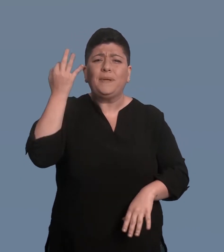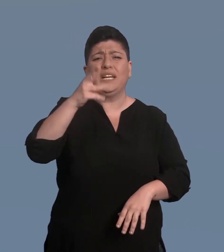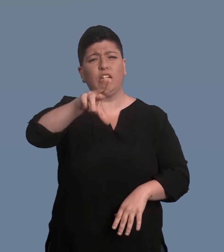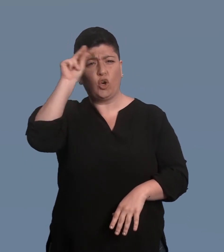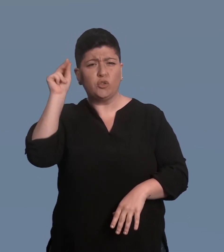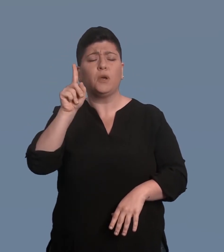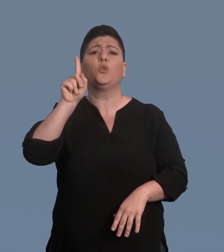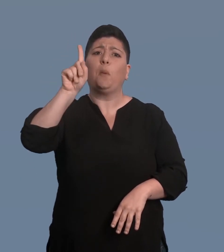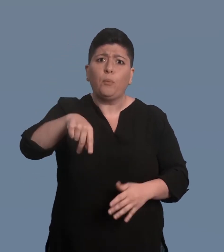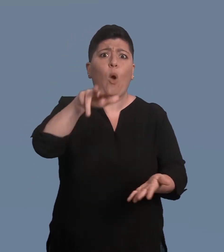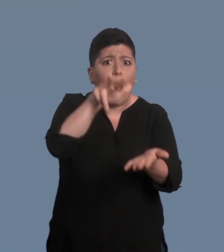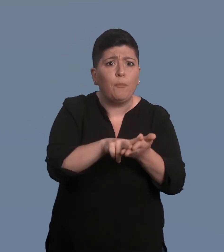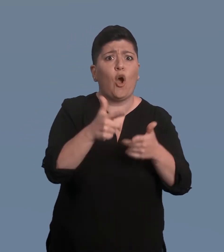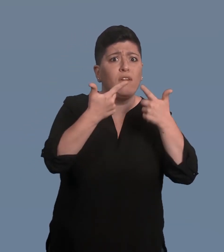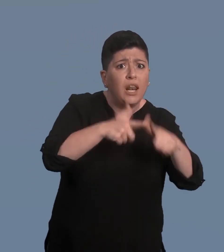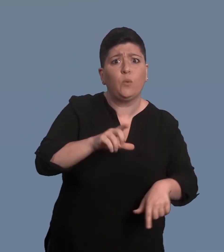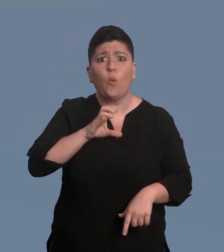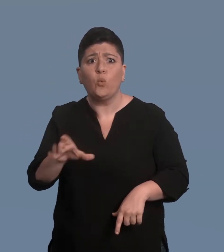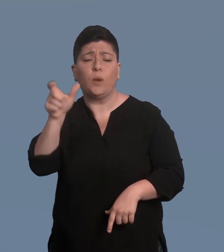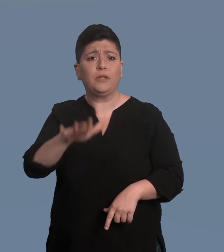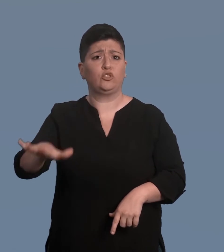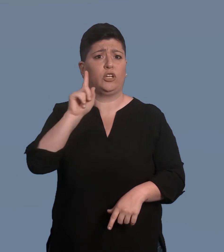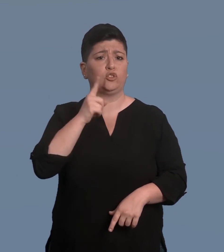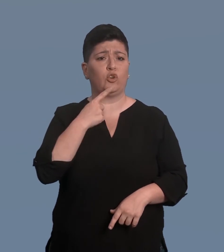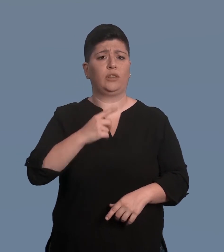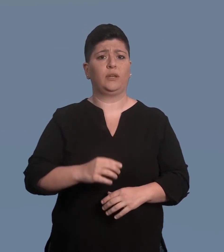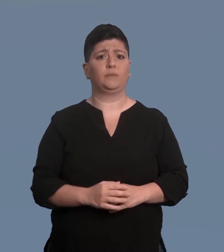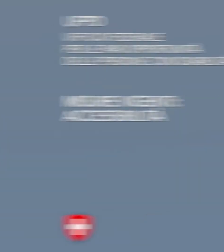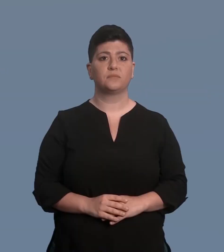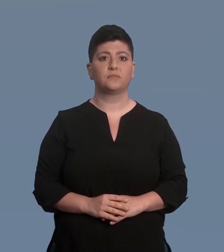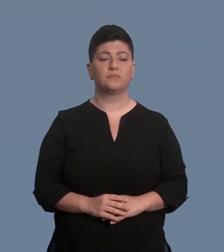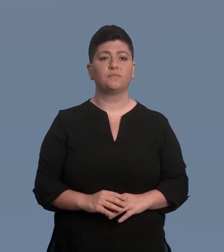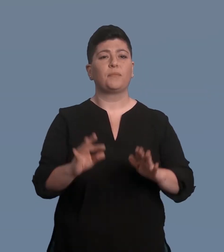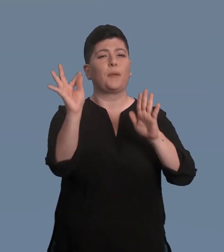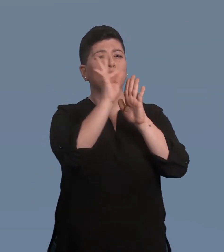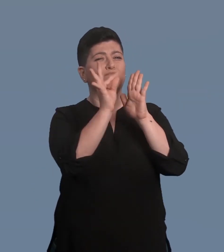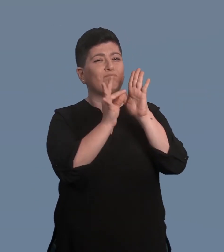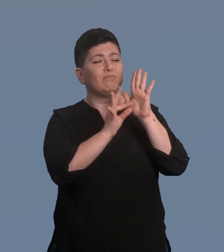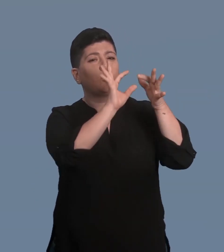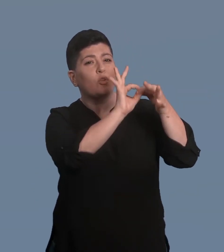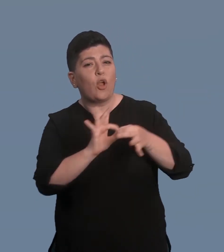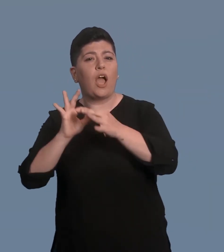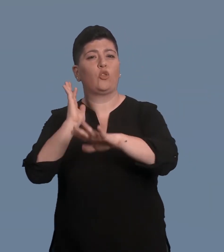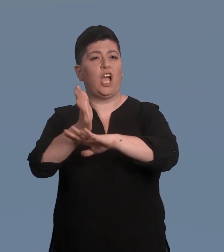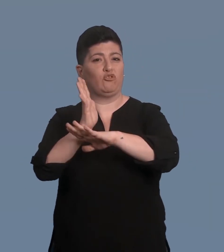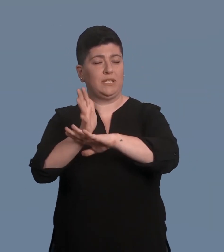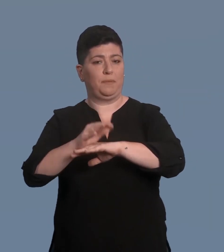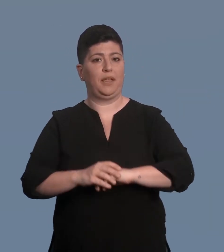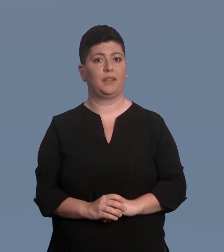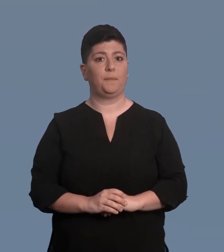riconoscimento e apprezzamento della lingua e della cultura delle persone non udenti. Misure vigenti. Accessibilità. La